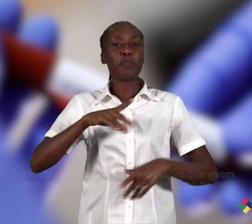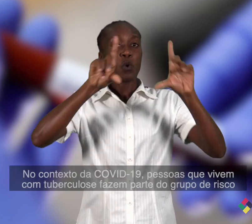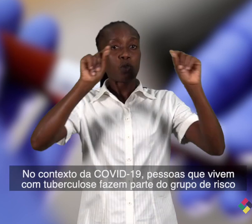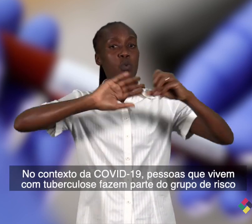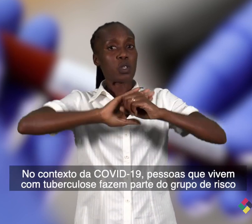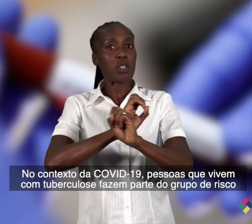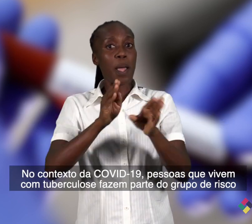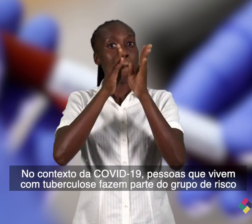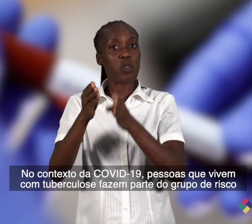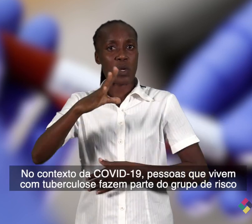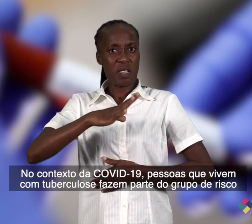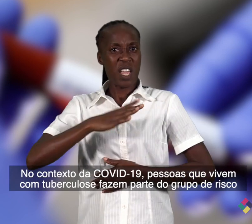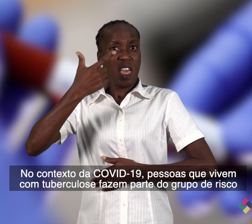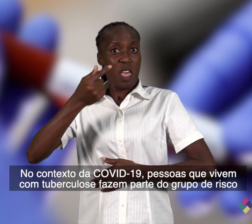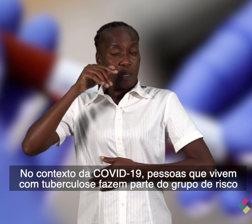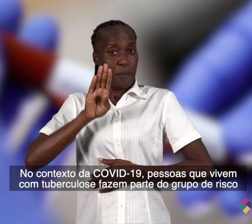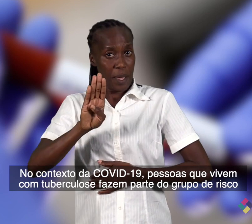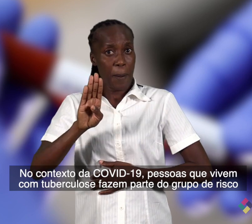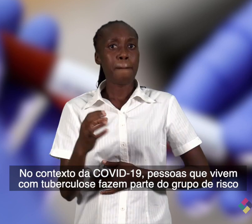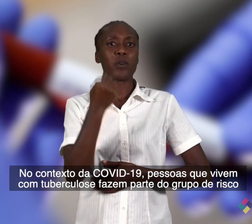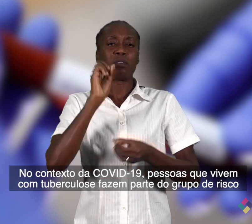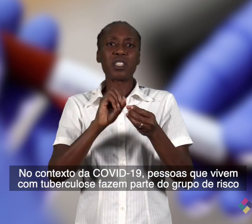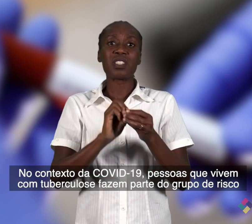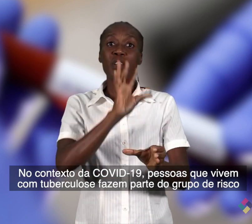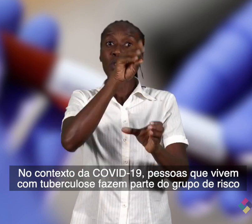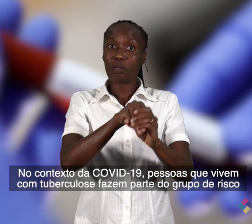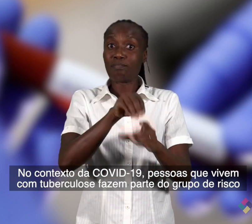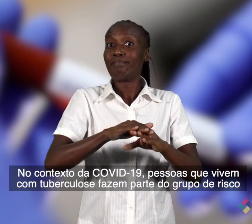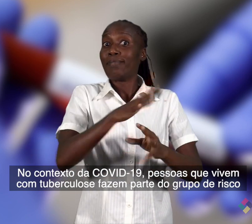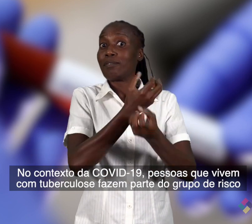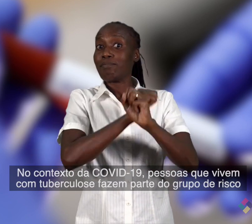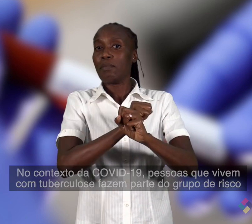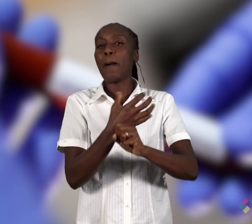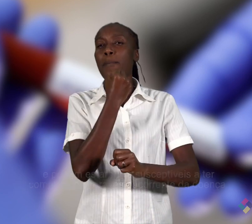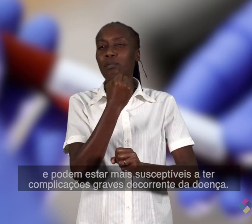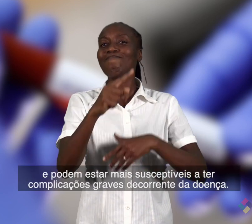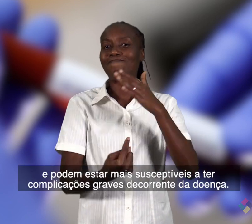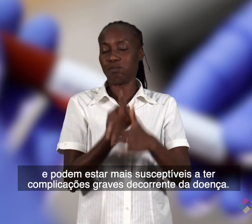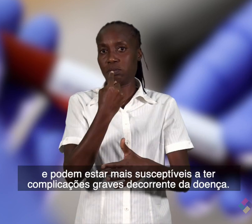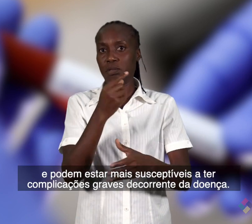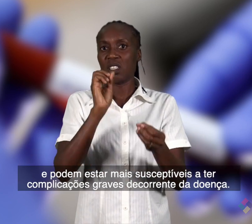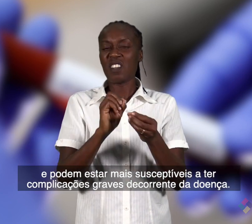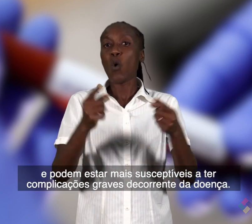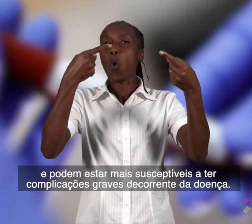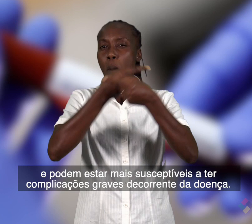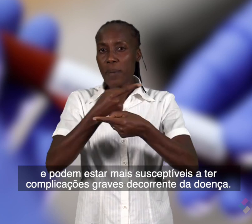contexto da covid-19, pessoas que vivem com tuberculose fazem parte do grupo de risco e podem estar mais susceptíveis a ter